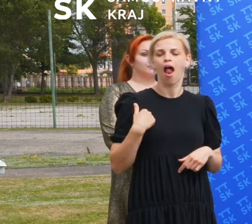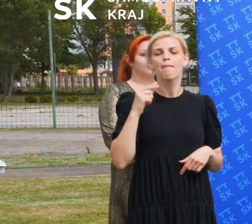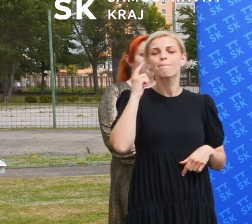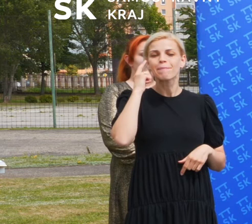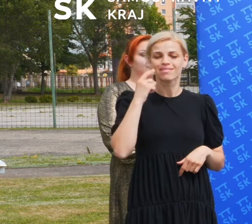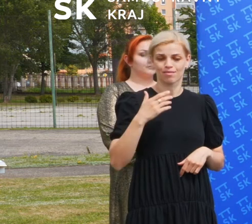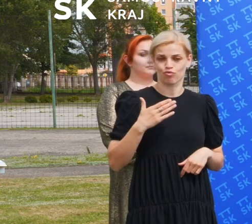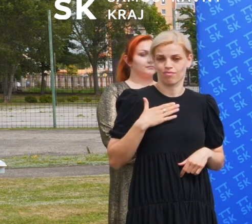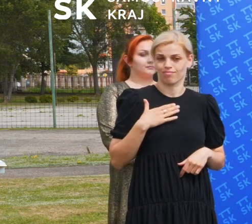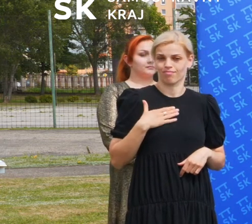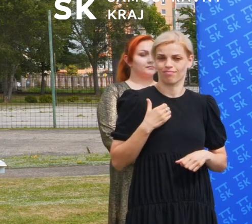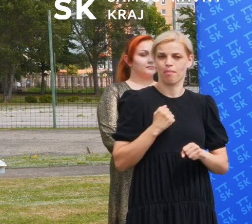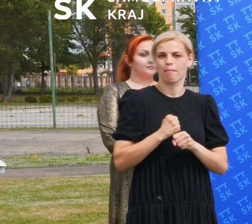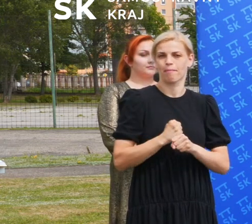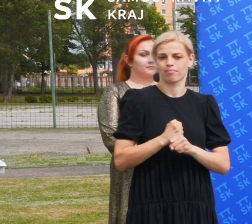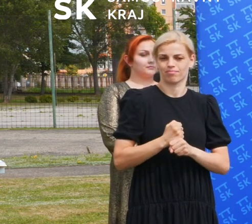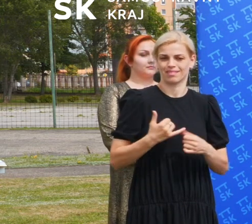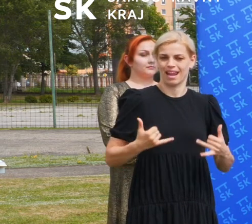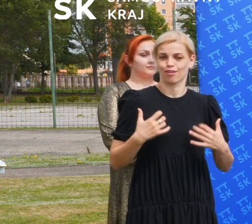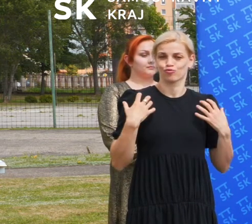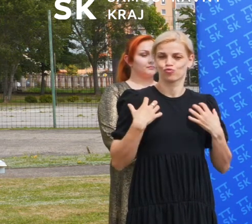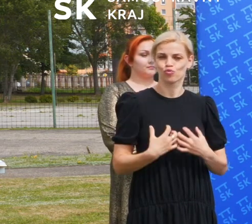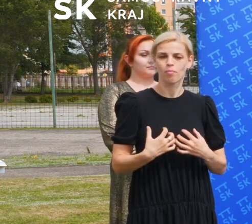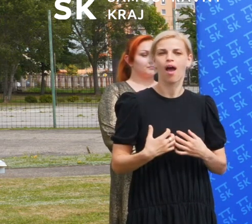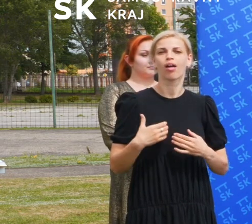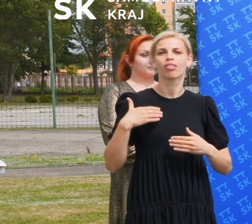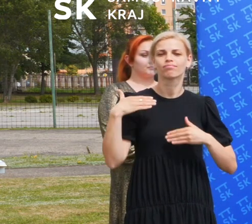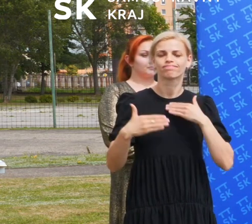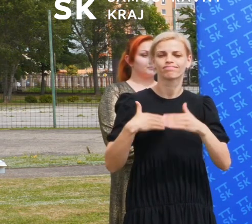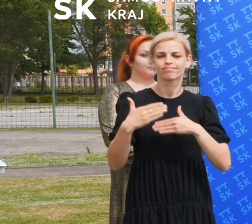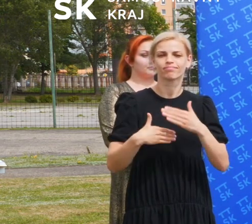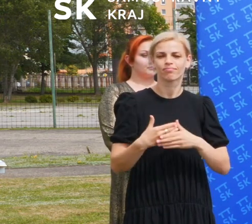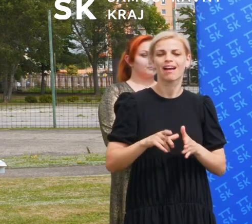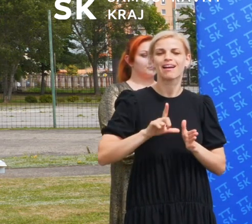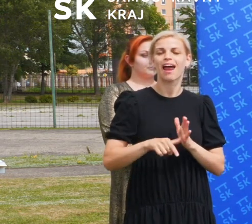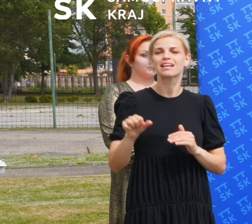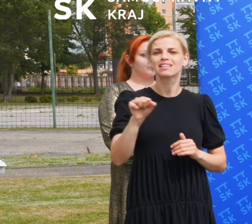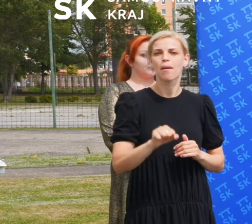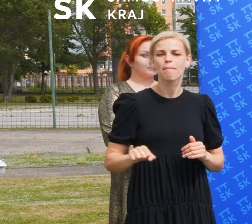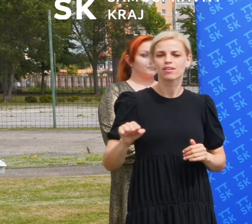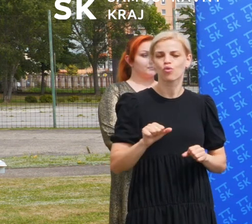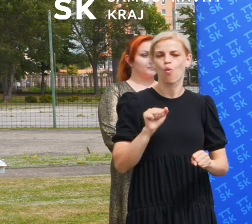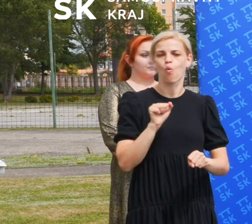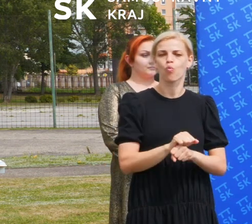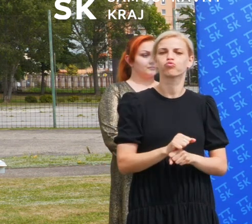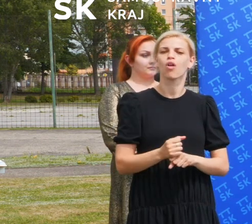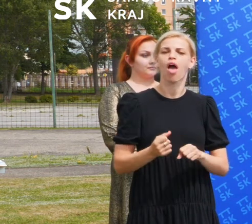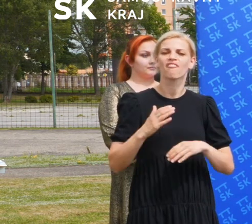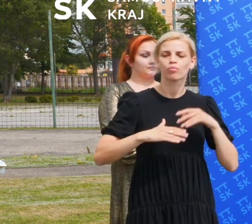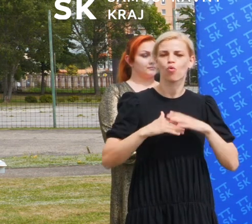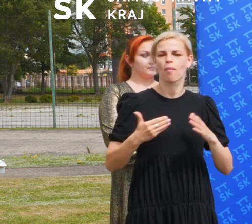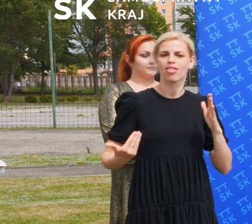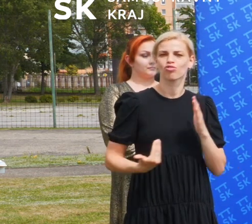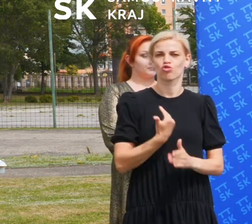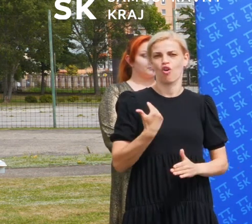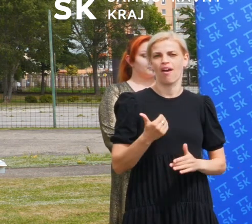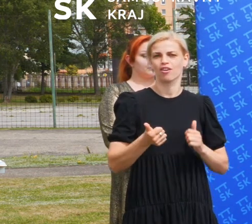budúcnosť pre vzdelávacie inštitúcie na území krajského mesta so športovou infraštruktúrou, ktorá